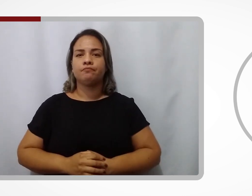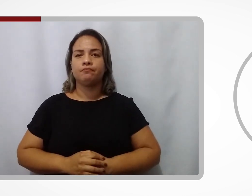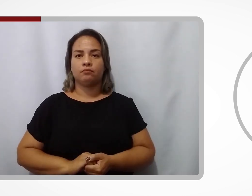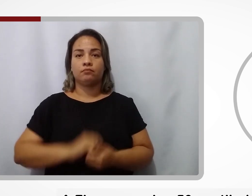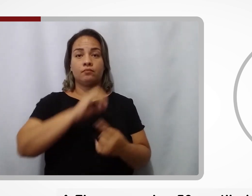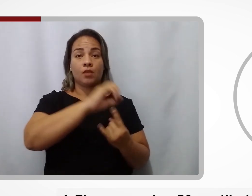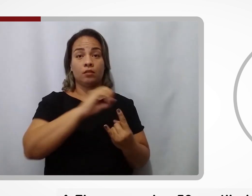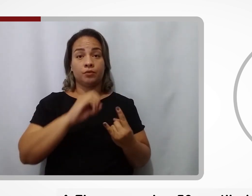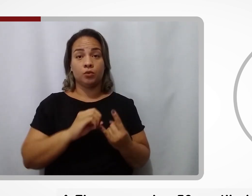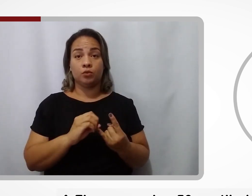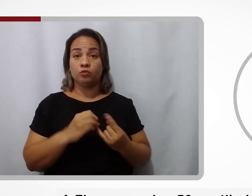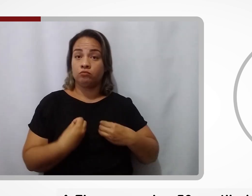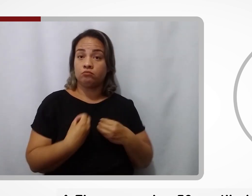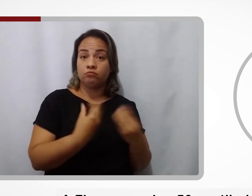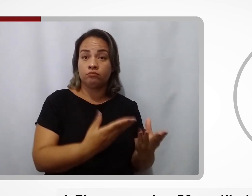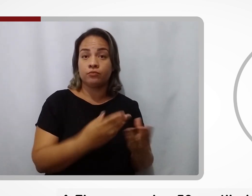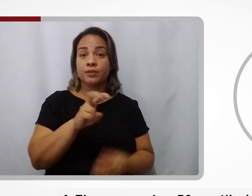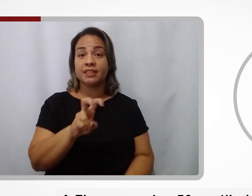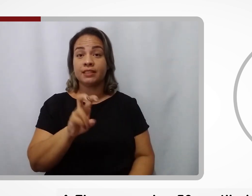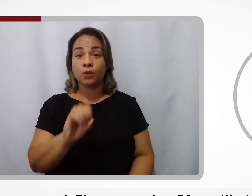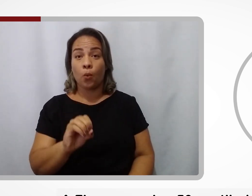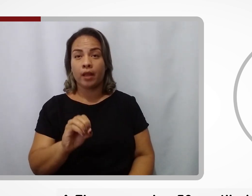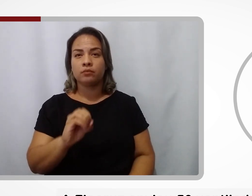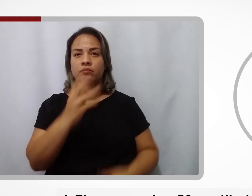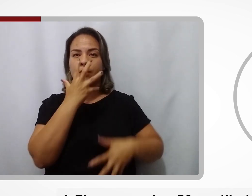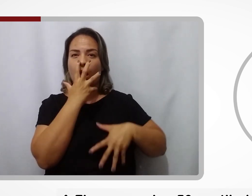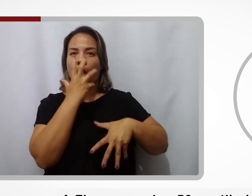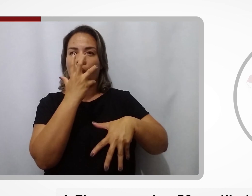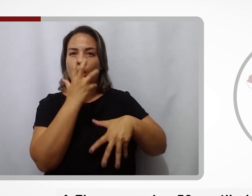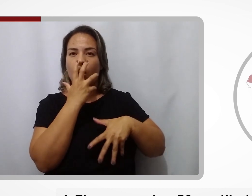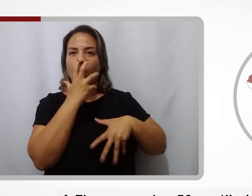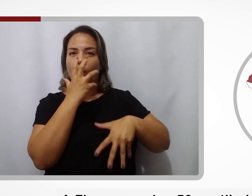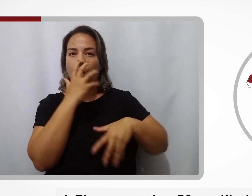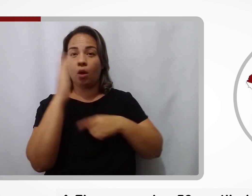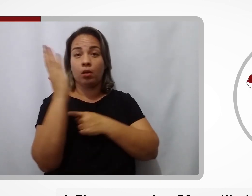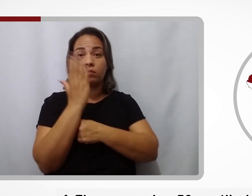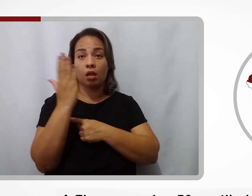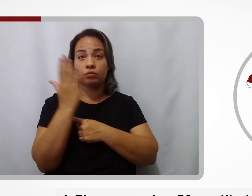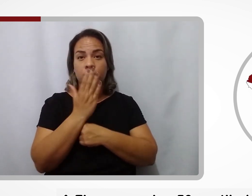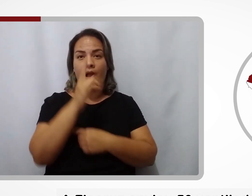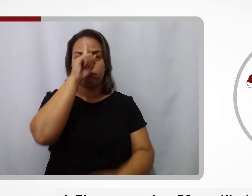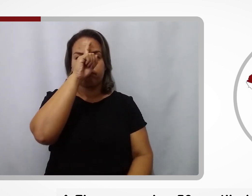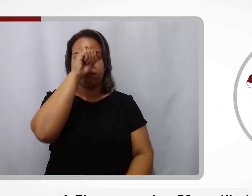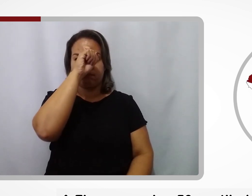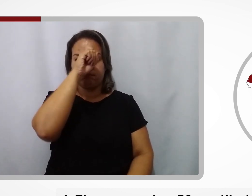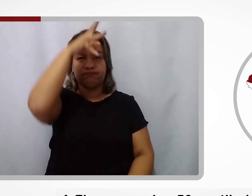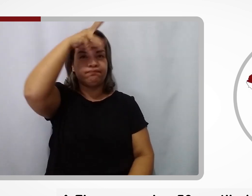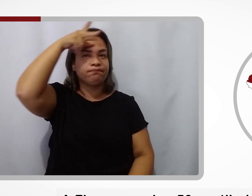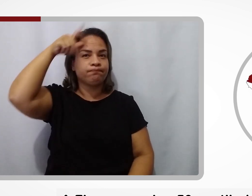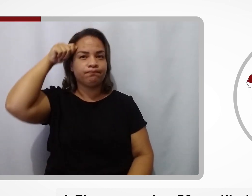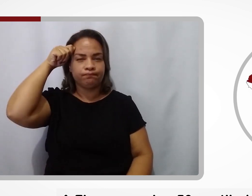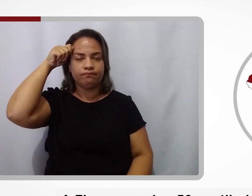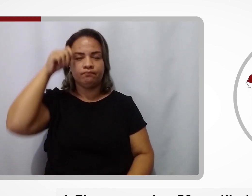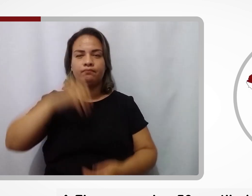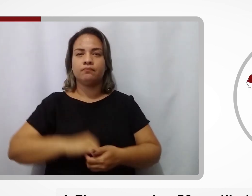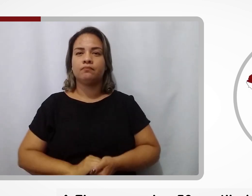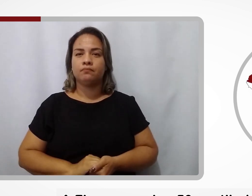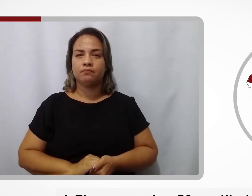A Fiocruz enviou 50 ventiladores pulmonares para hospitais do Amazonas.